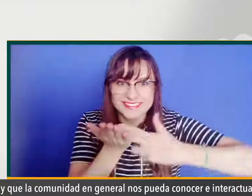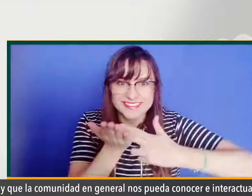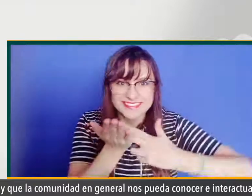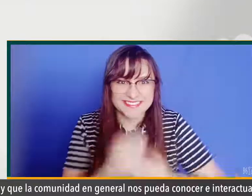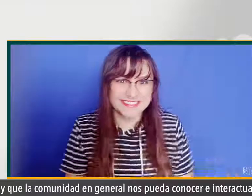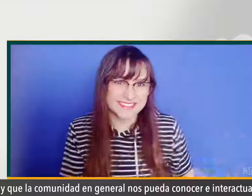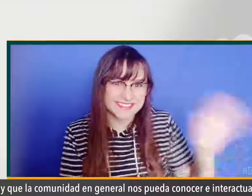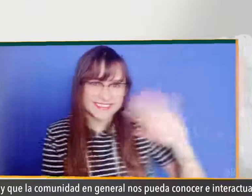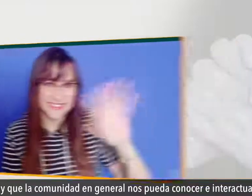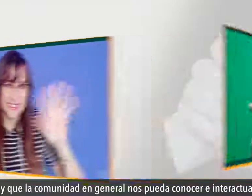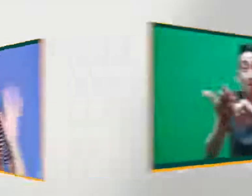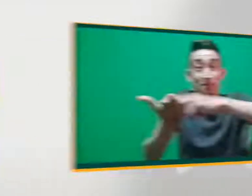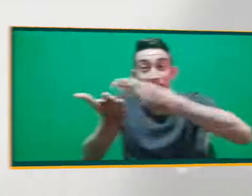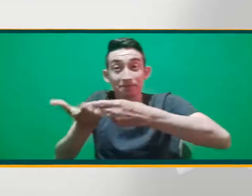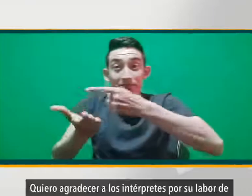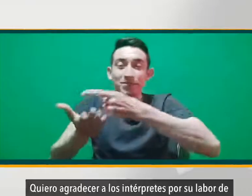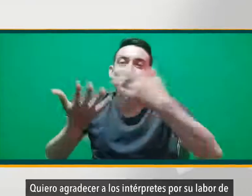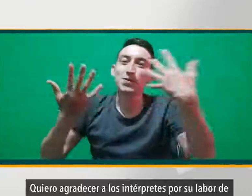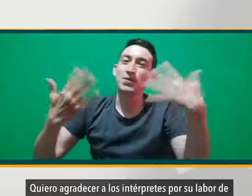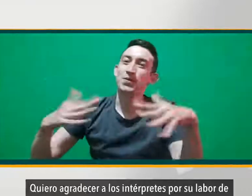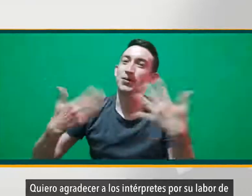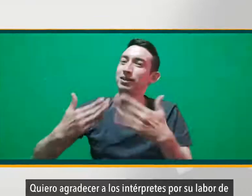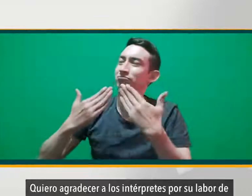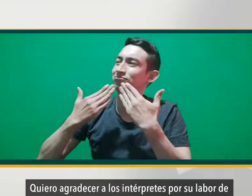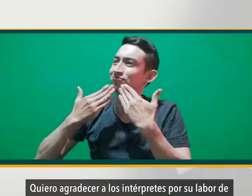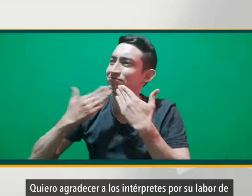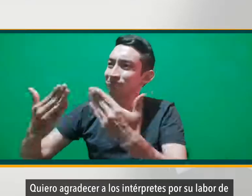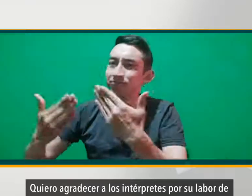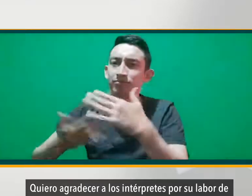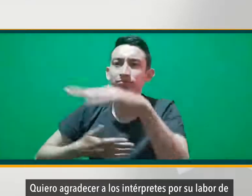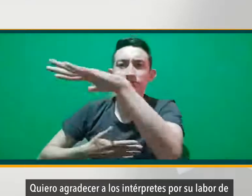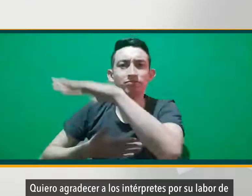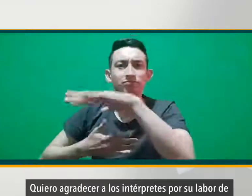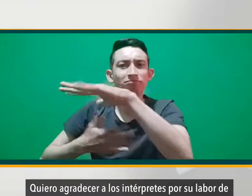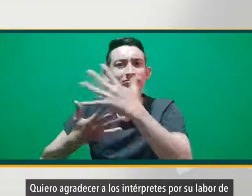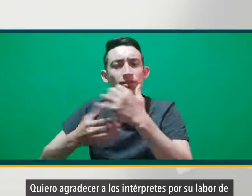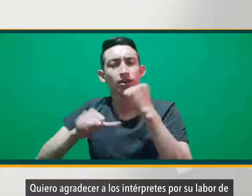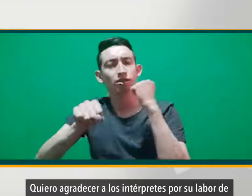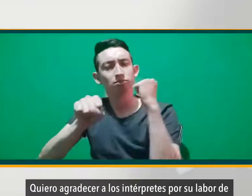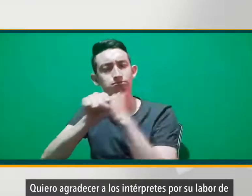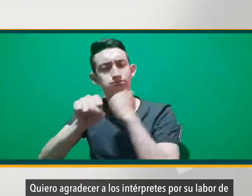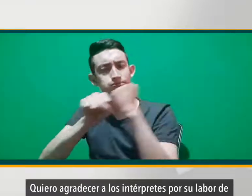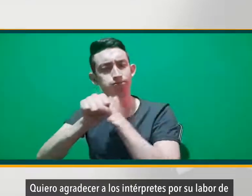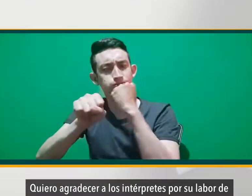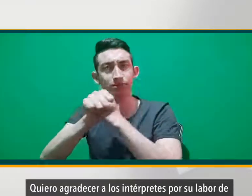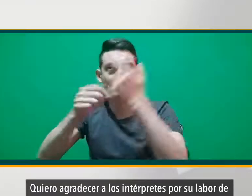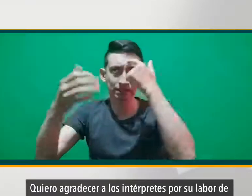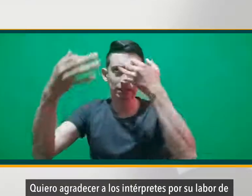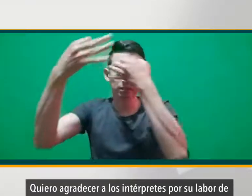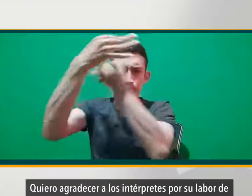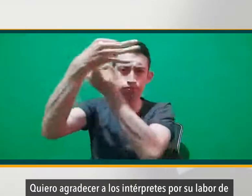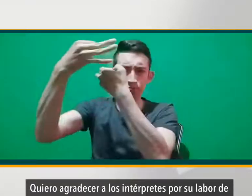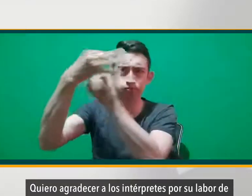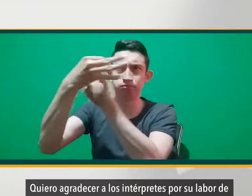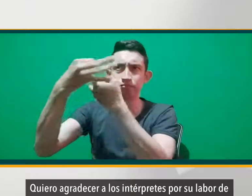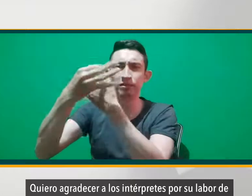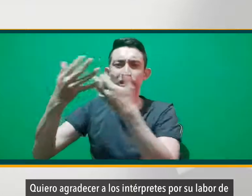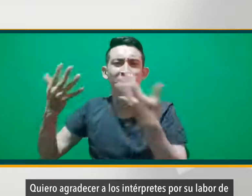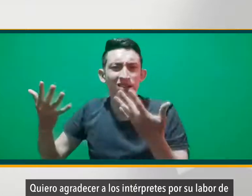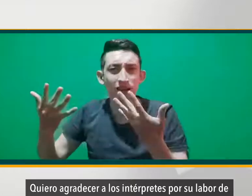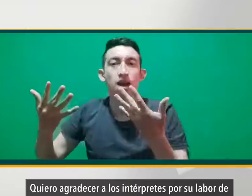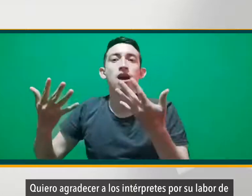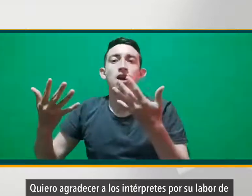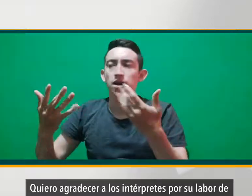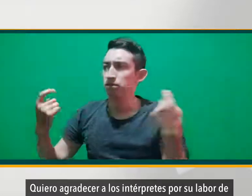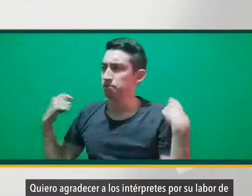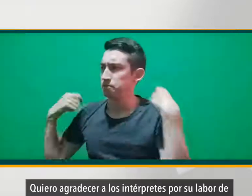los intérpretes. Adiós. Quiero agradecer a los intérpretes por su labor de interpretación del español oral o